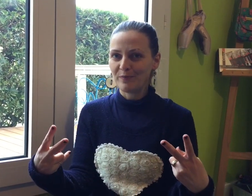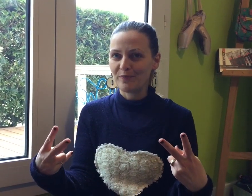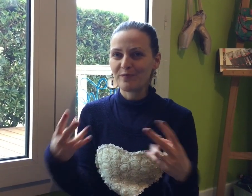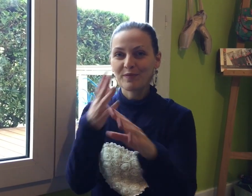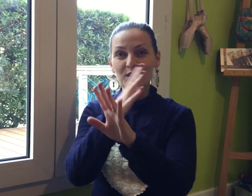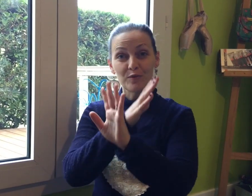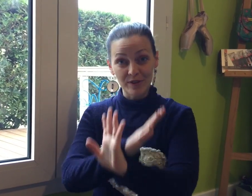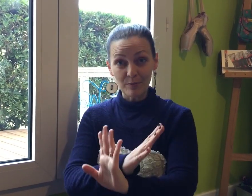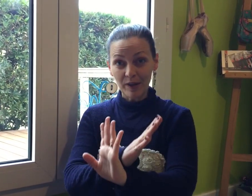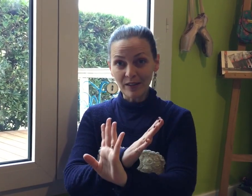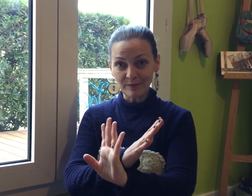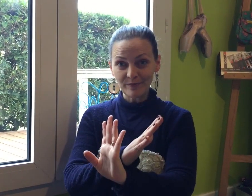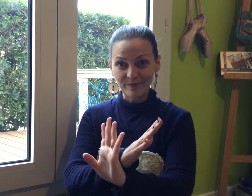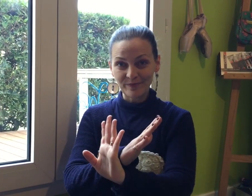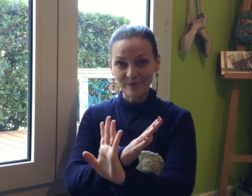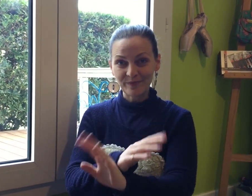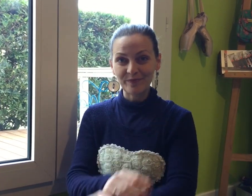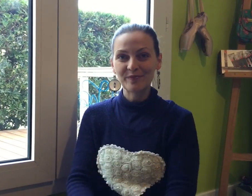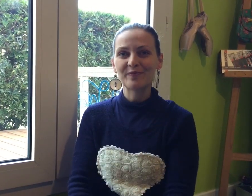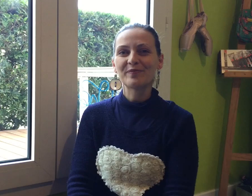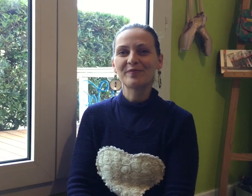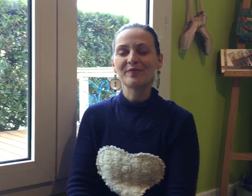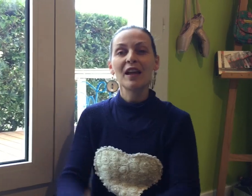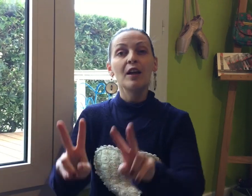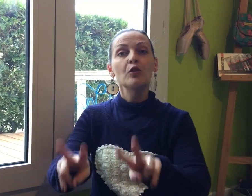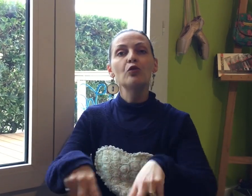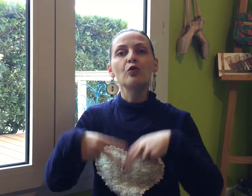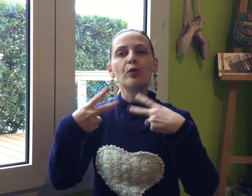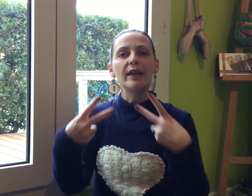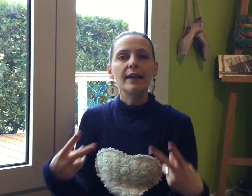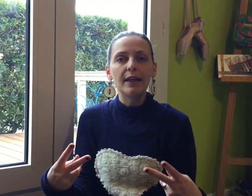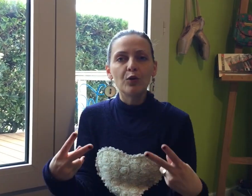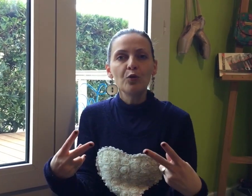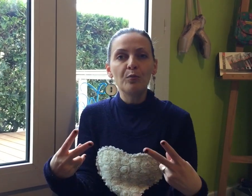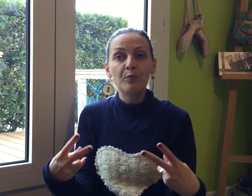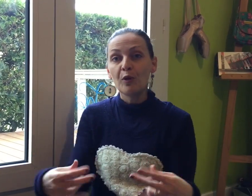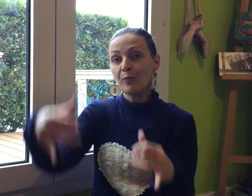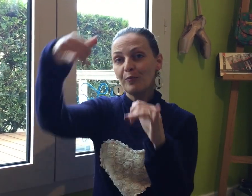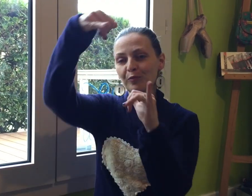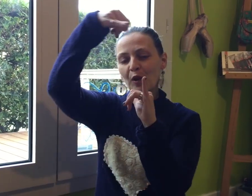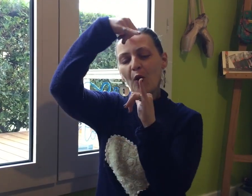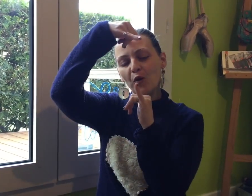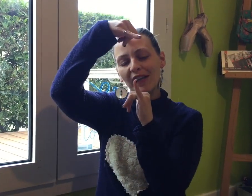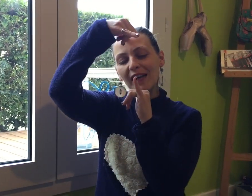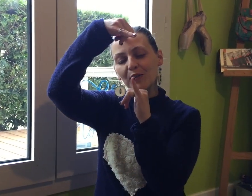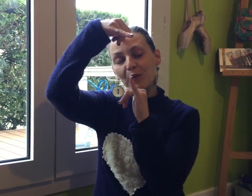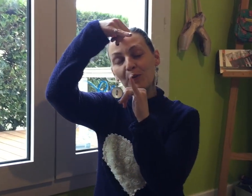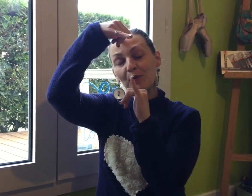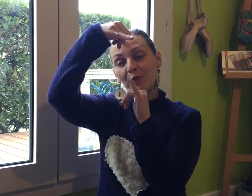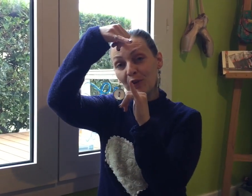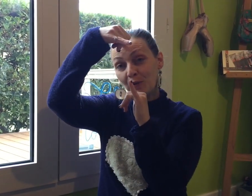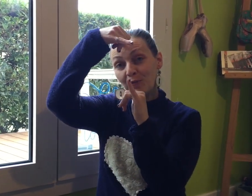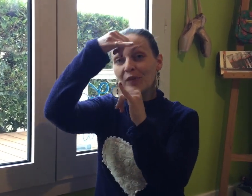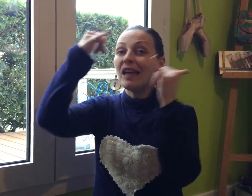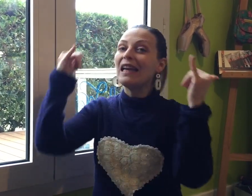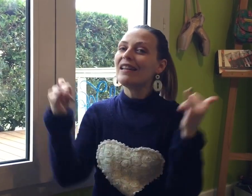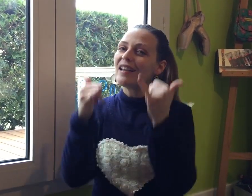». Vous êtes prêts ? Tous les légumes, au clair de lune, étaient